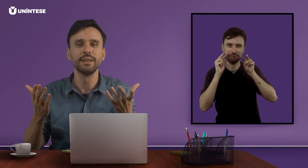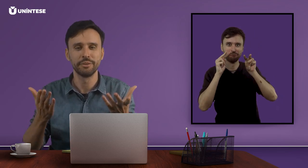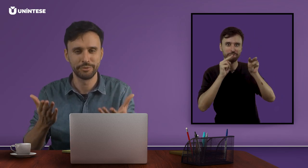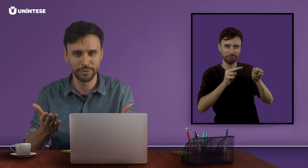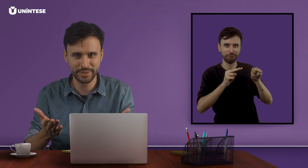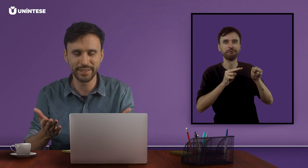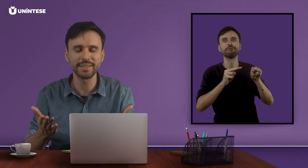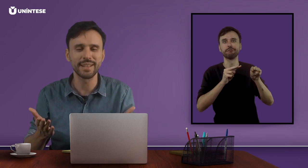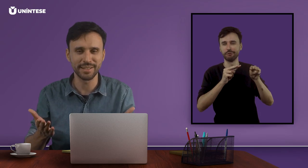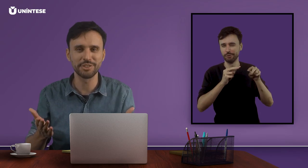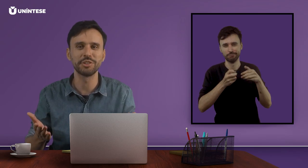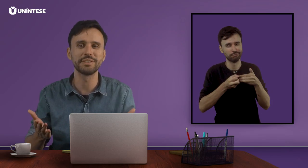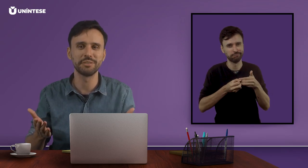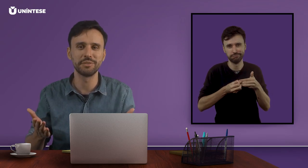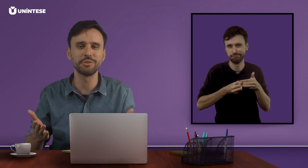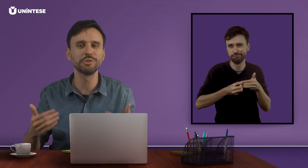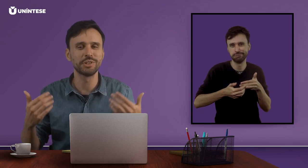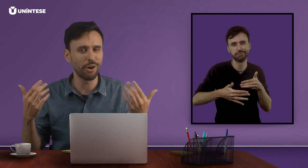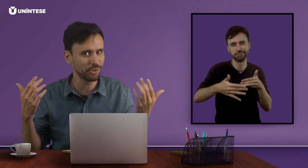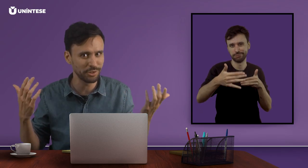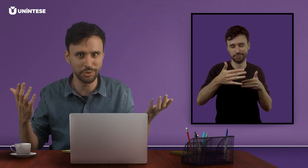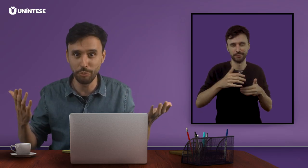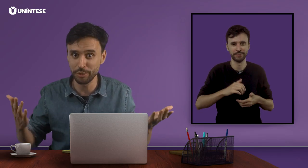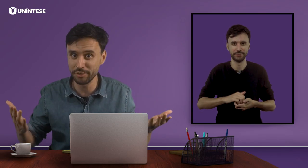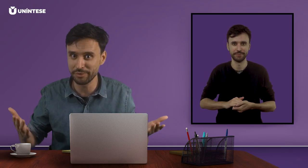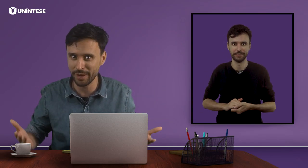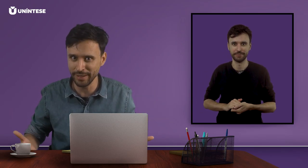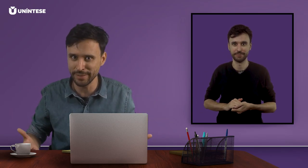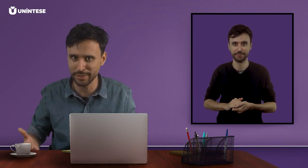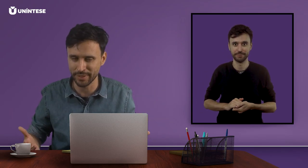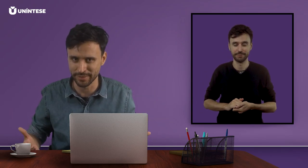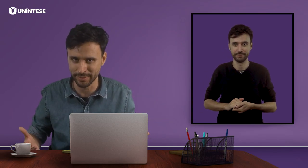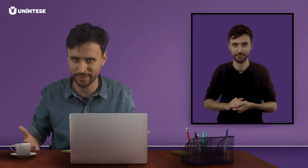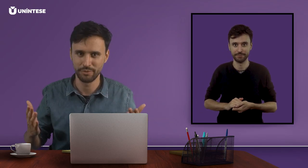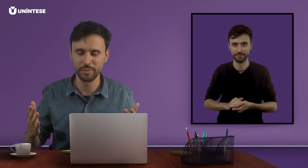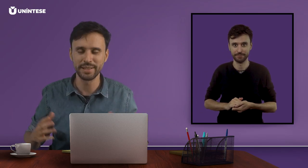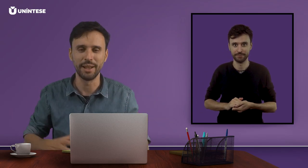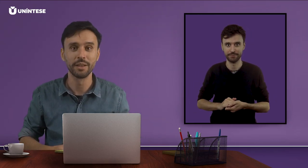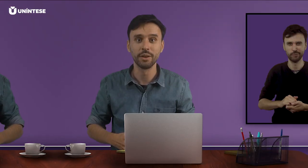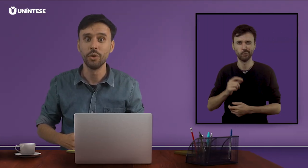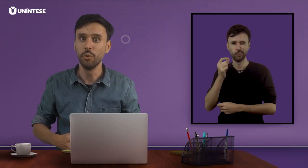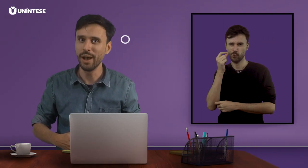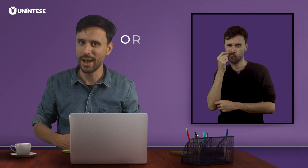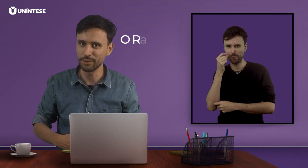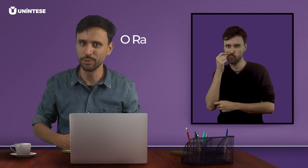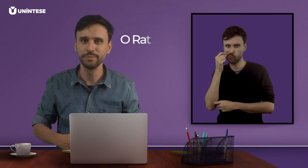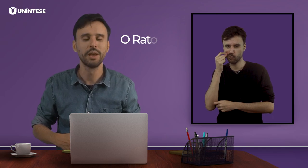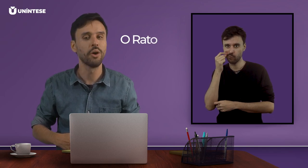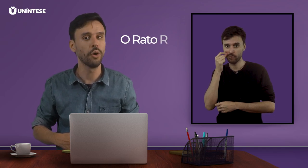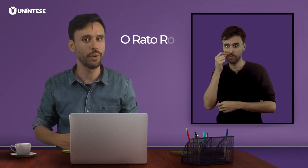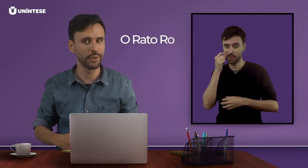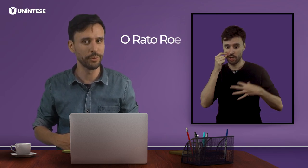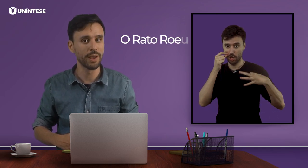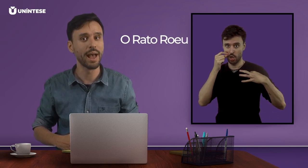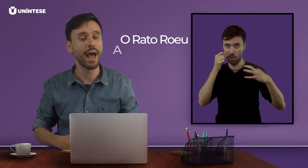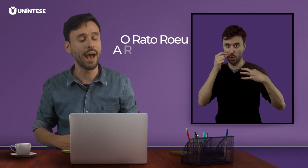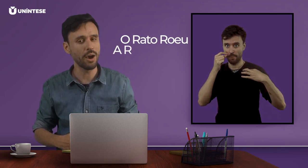você que está assistindo esse vídeo, já utilizou por diversas vezes. Vamos lá! O rato roeu a